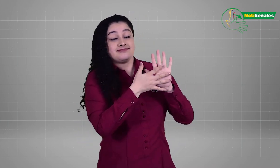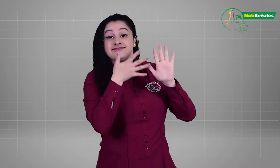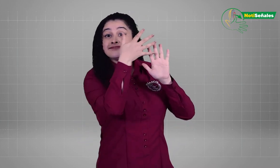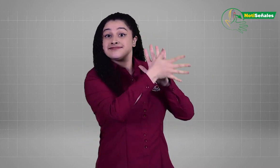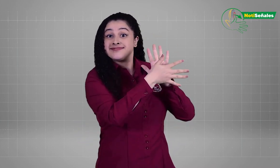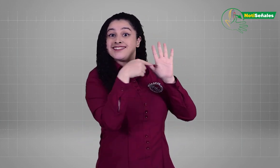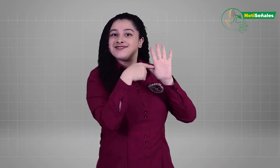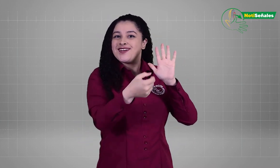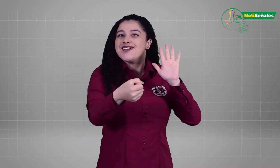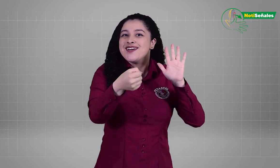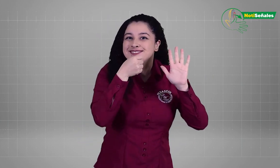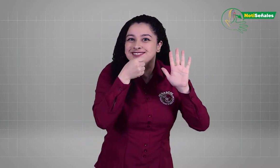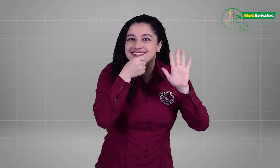En una de nuestras secciones.